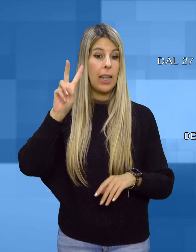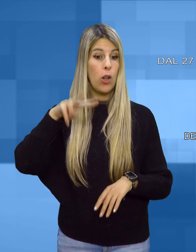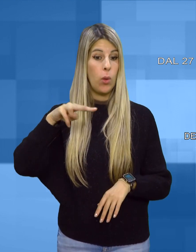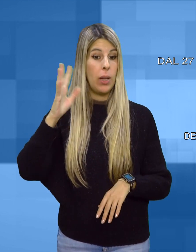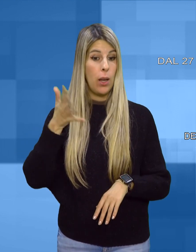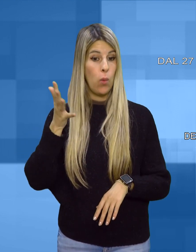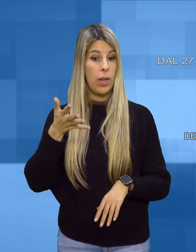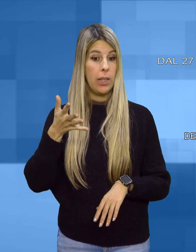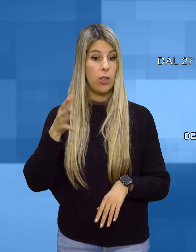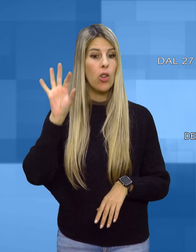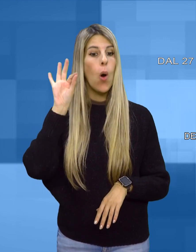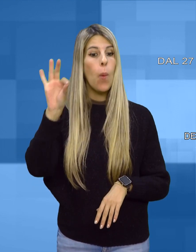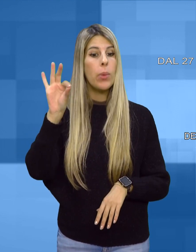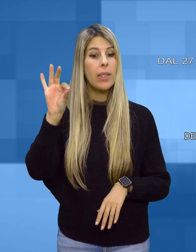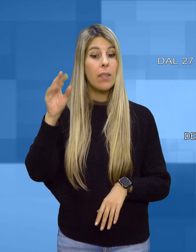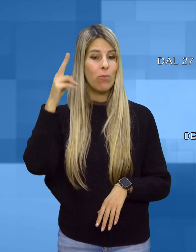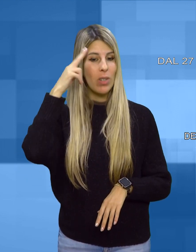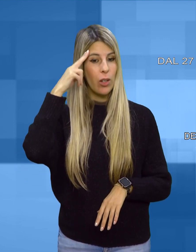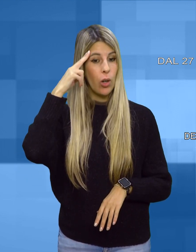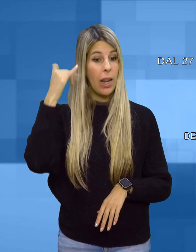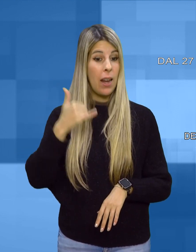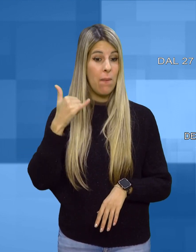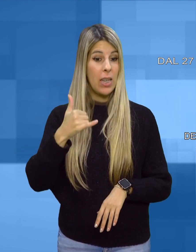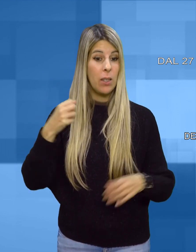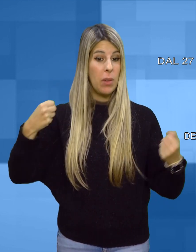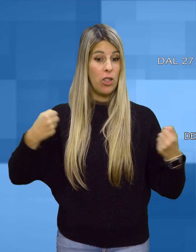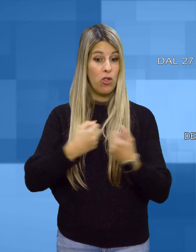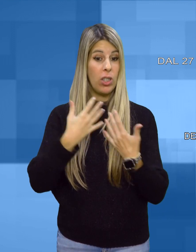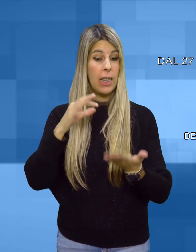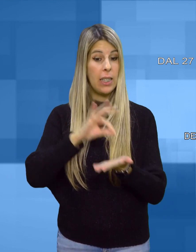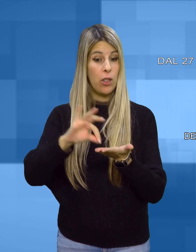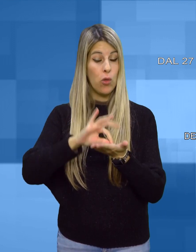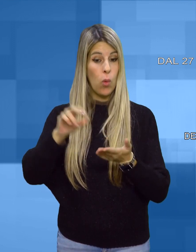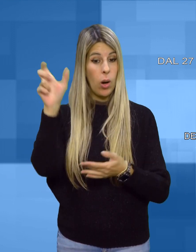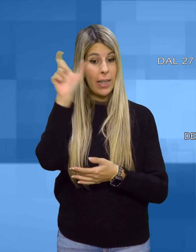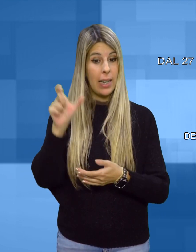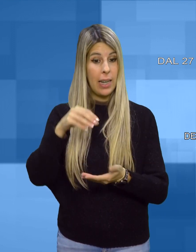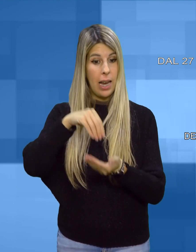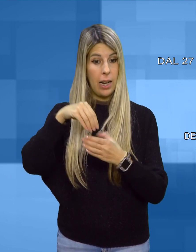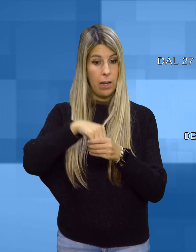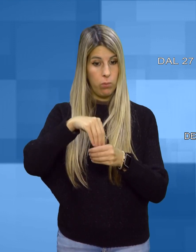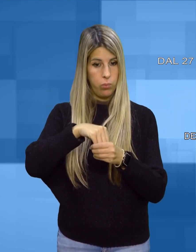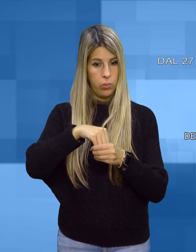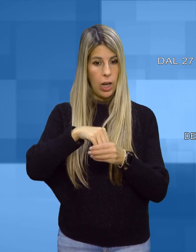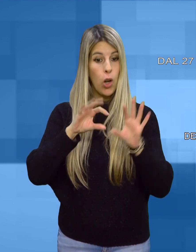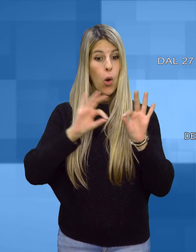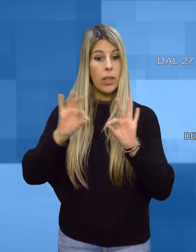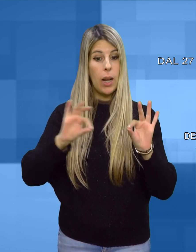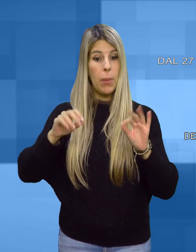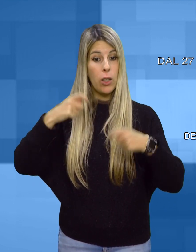che ha come obiettivo quello di ricordare le vittime degli incidenti avvenuti nelle scuole italiane Il